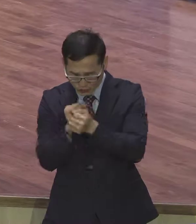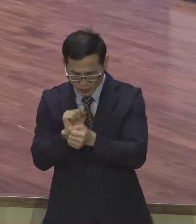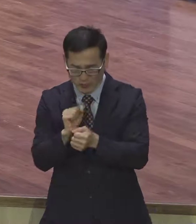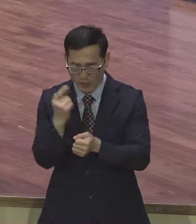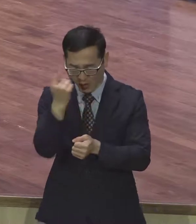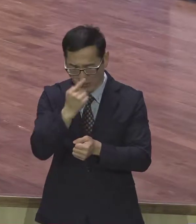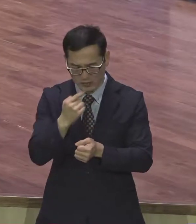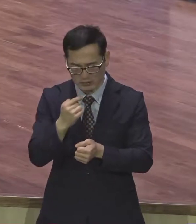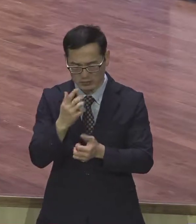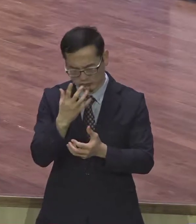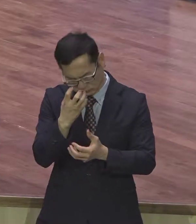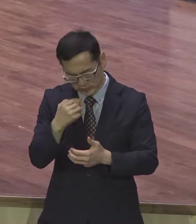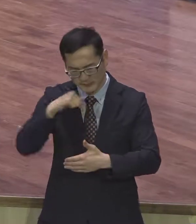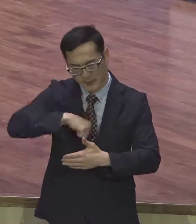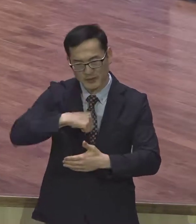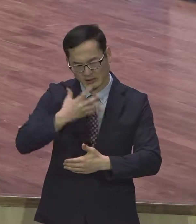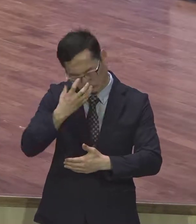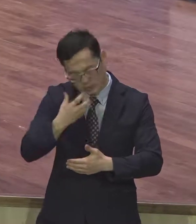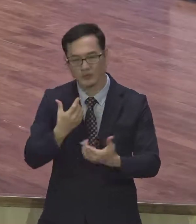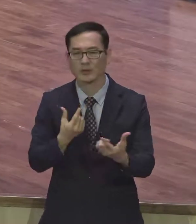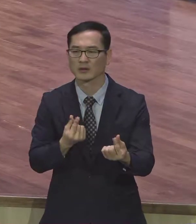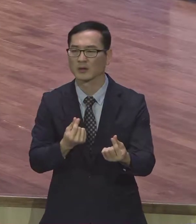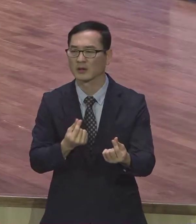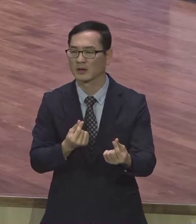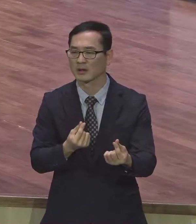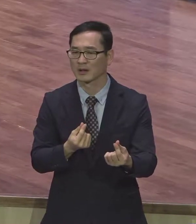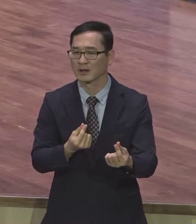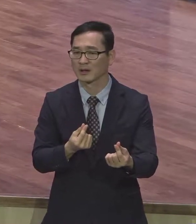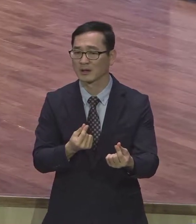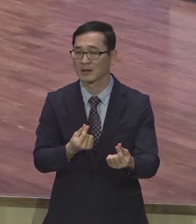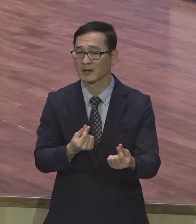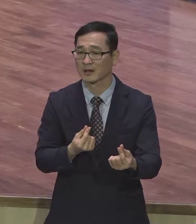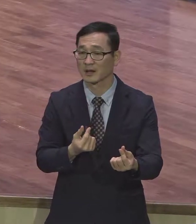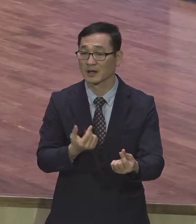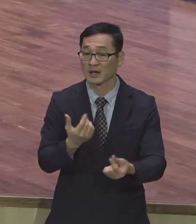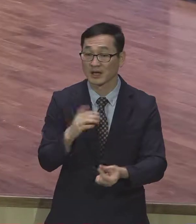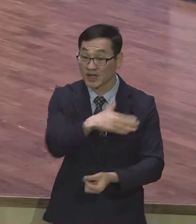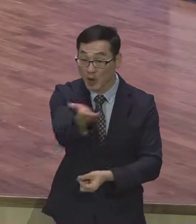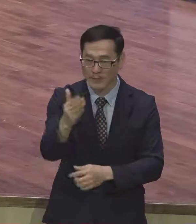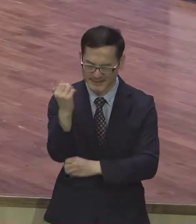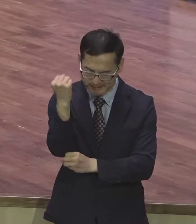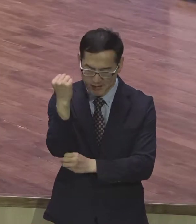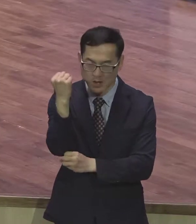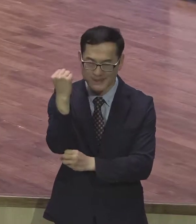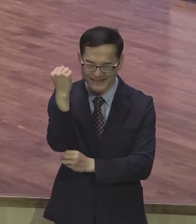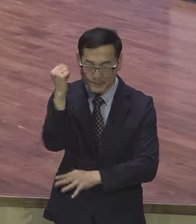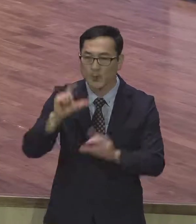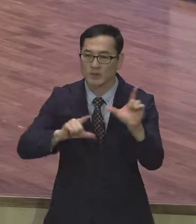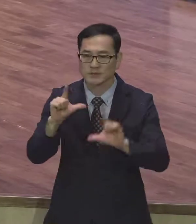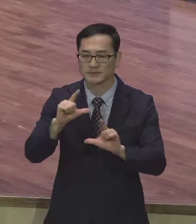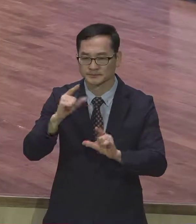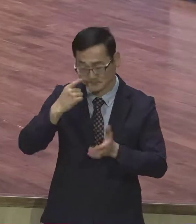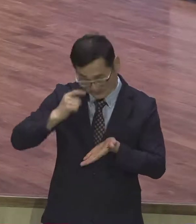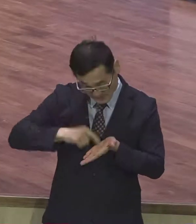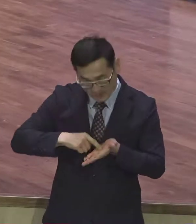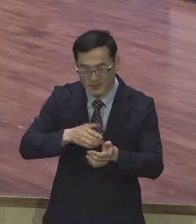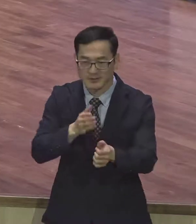여러분 자신을 찾으시기 바랍니다. 하나님께서 주신 이 언약의 말씀 붙잡고 여러분